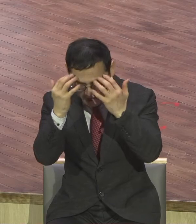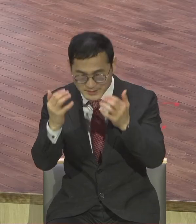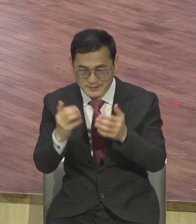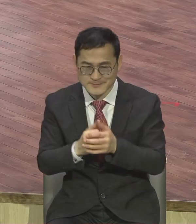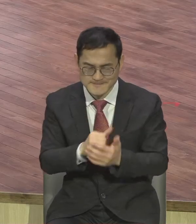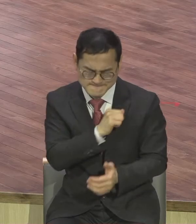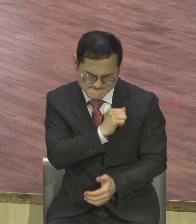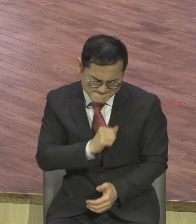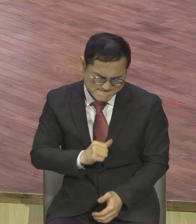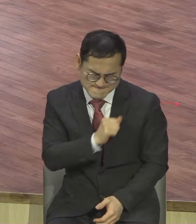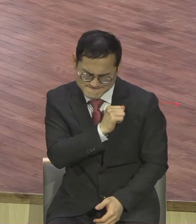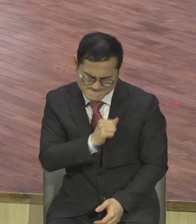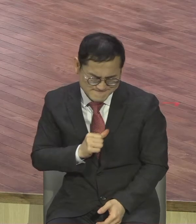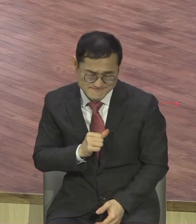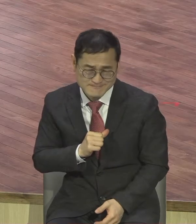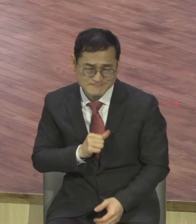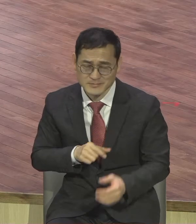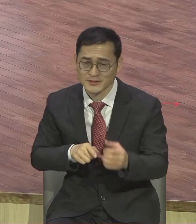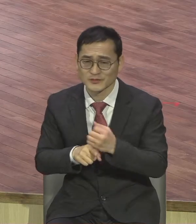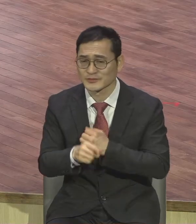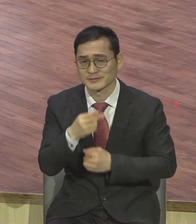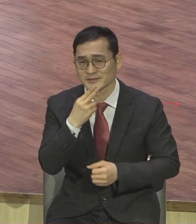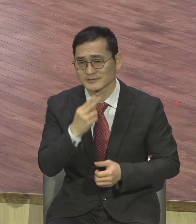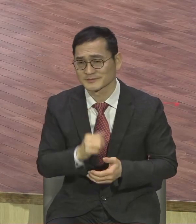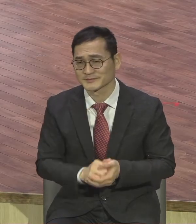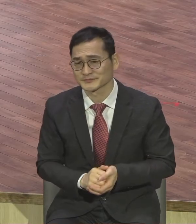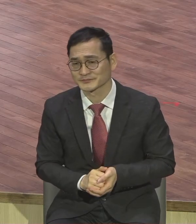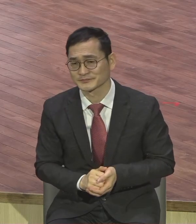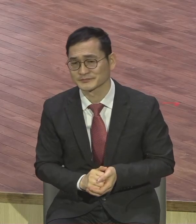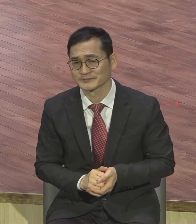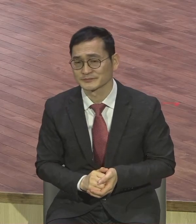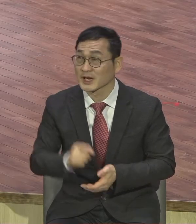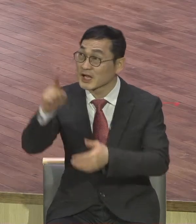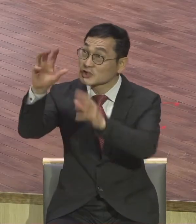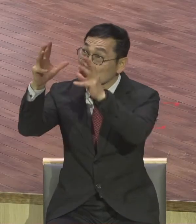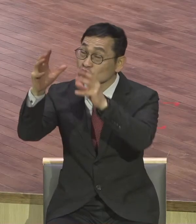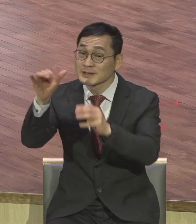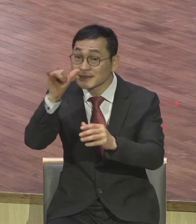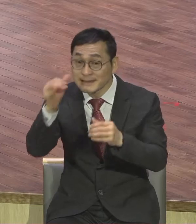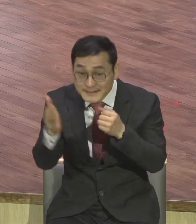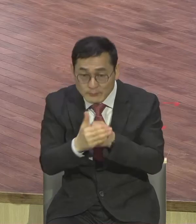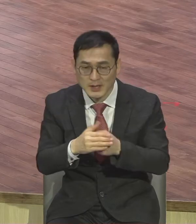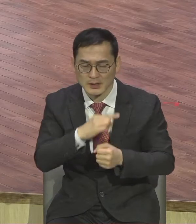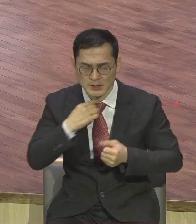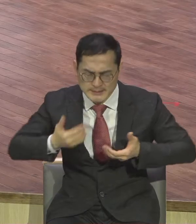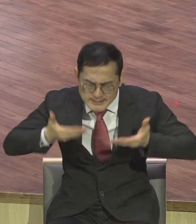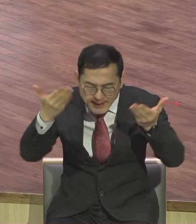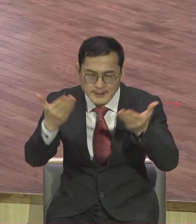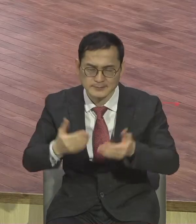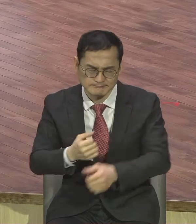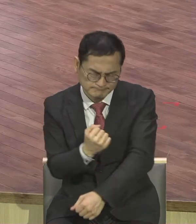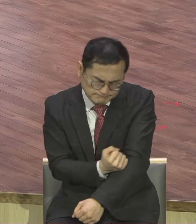뭐 헌신 속에서도 우리가 참 소망을 가질 수 있는 것이 뭐냐 영원한 천국이기 때문에